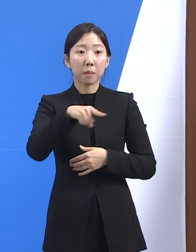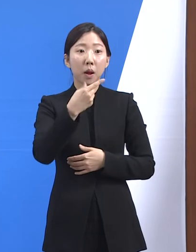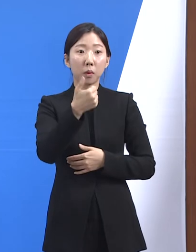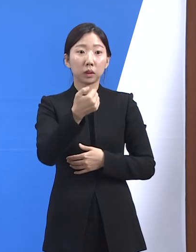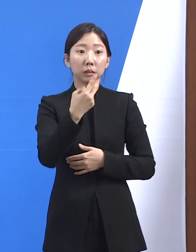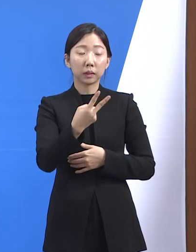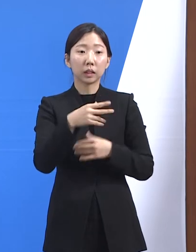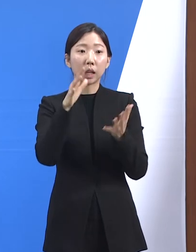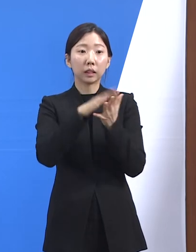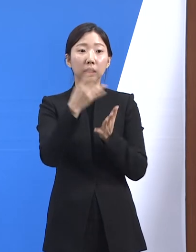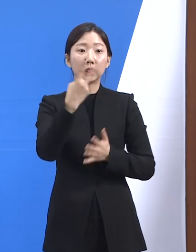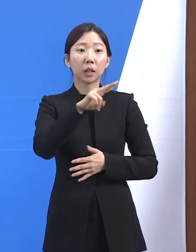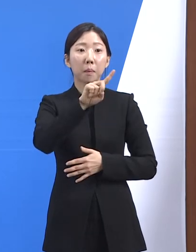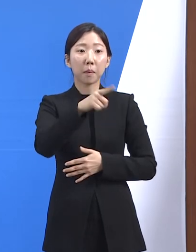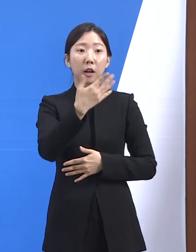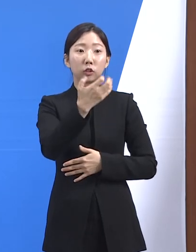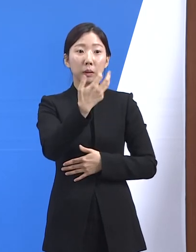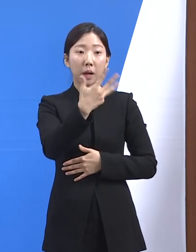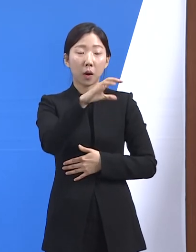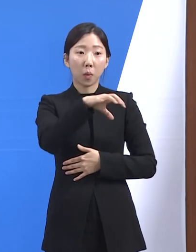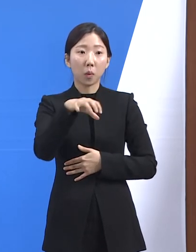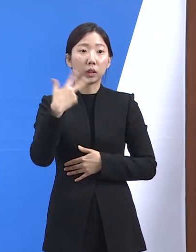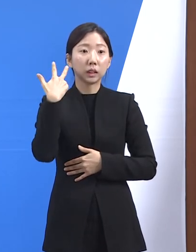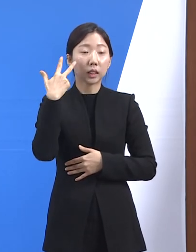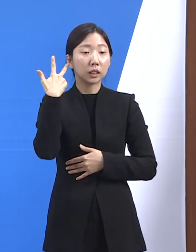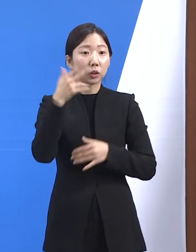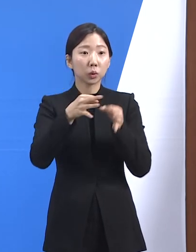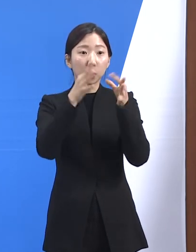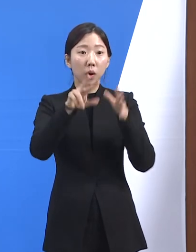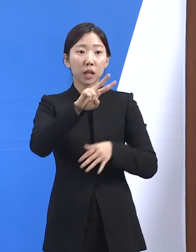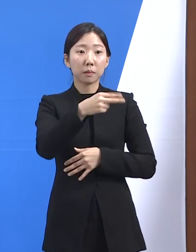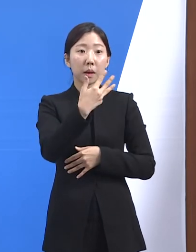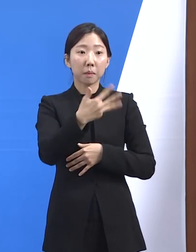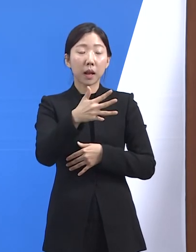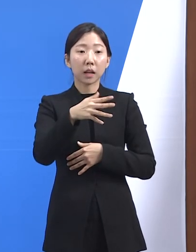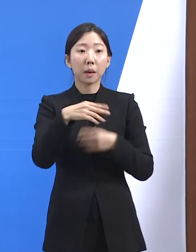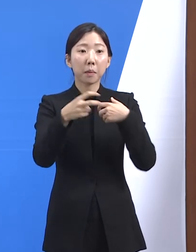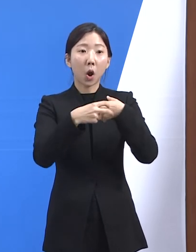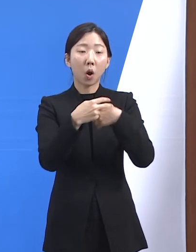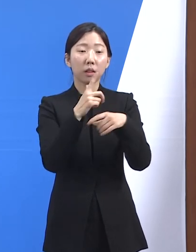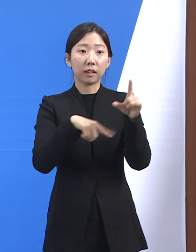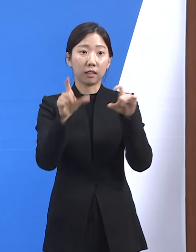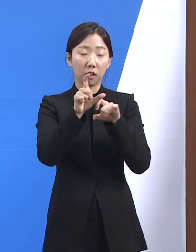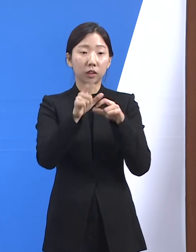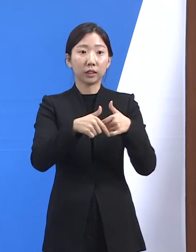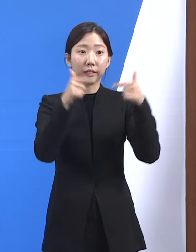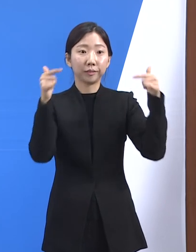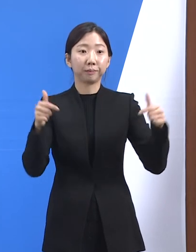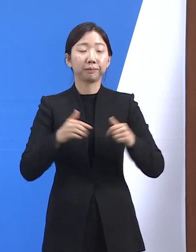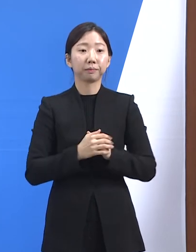,198개소입니다. 지난 한 주 동안 208개소의 병원원이 추가로 되었습니다.